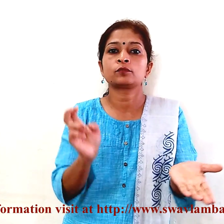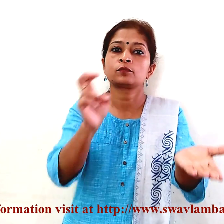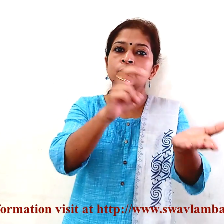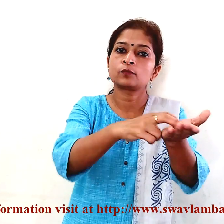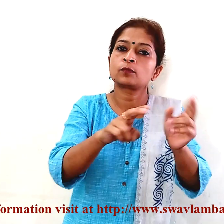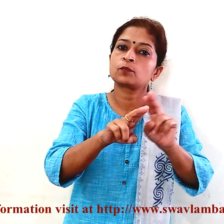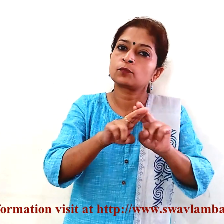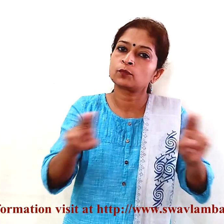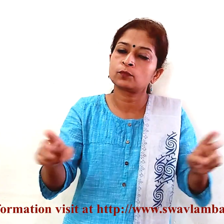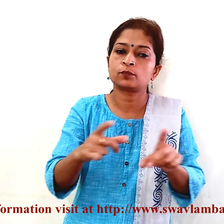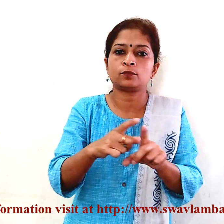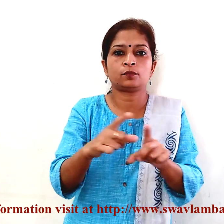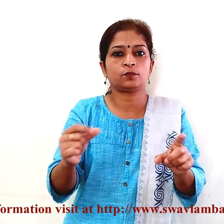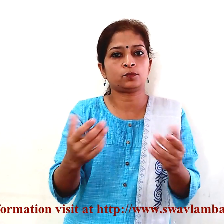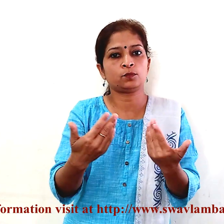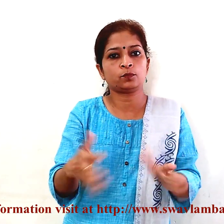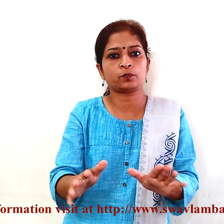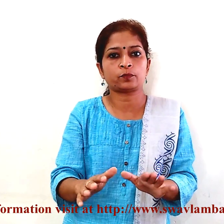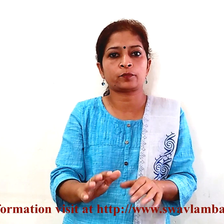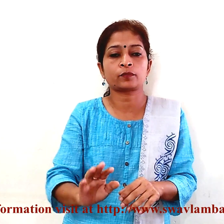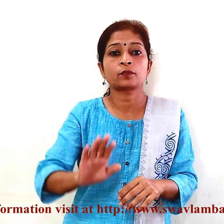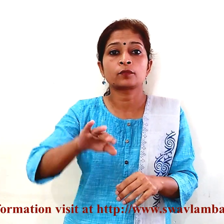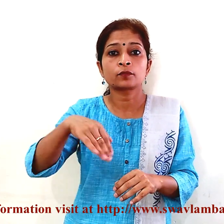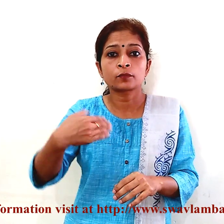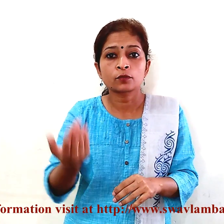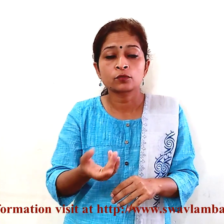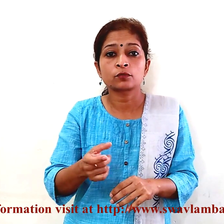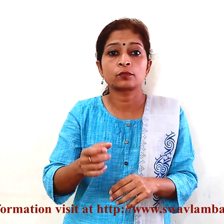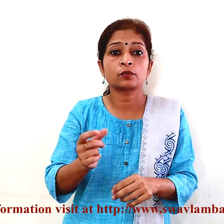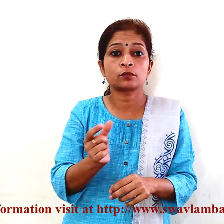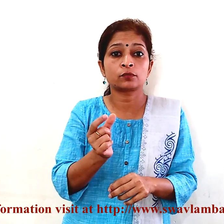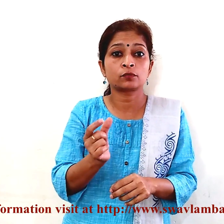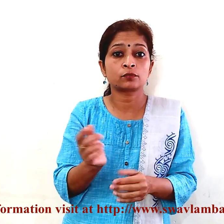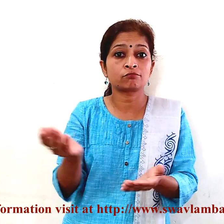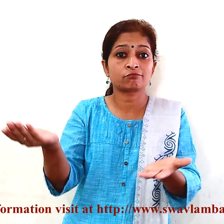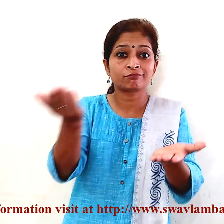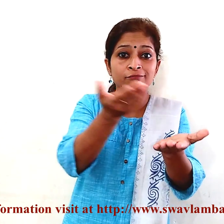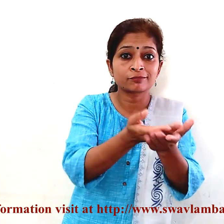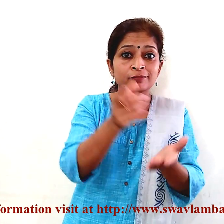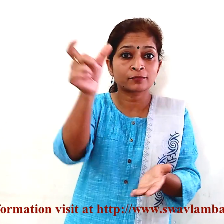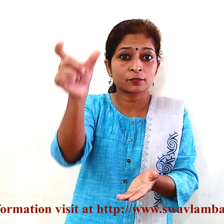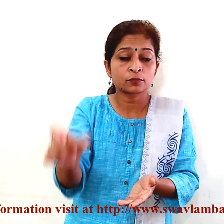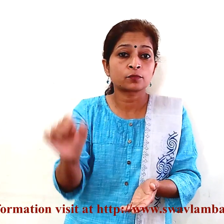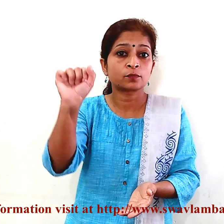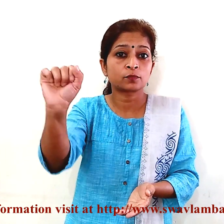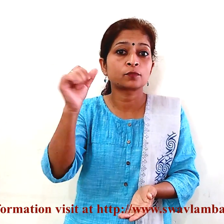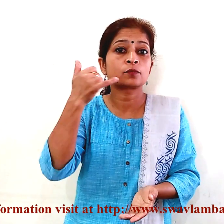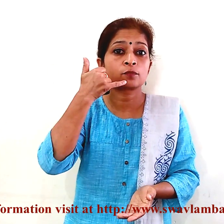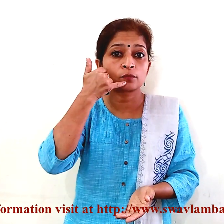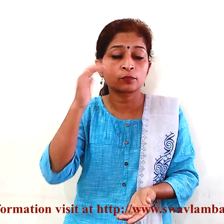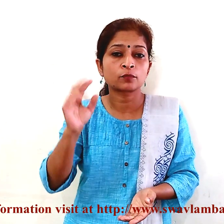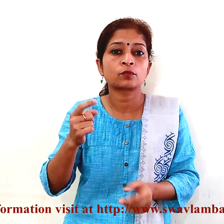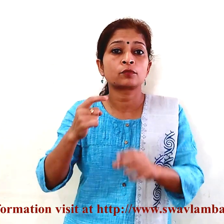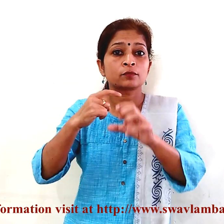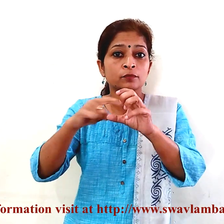प्रोसेस पुरा होगा इसके बाद आवेदन करता के रजिस्टर्ड मोबाइल नमबर और इमेल आएड़ी पर